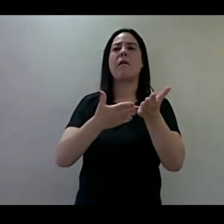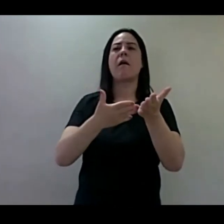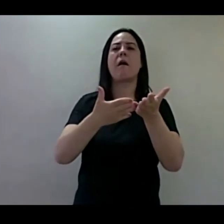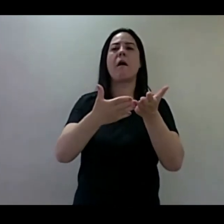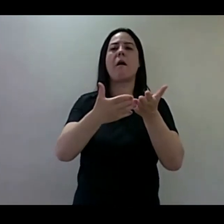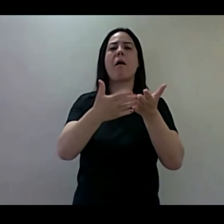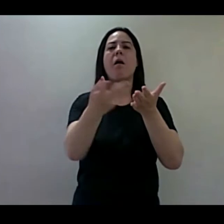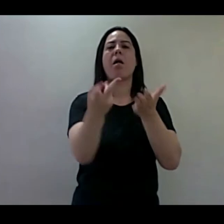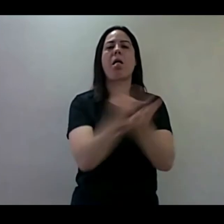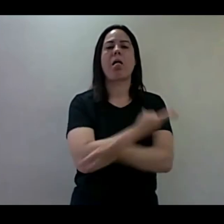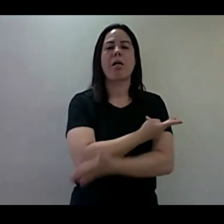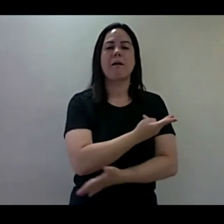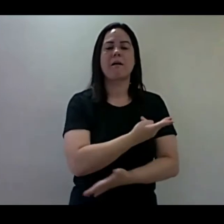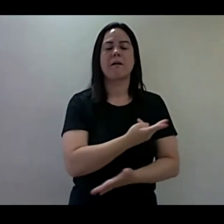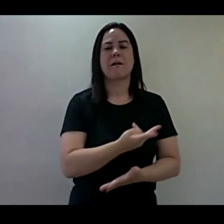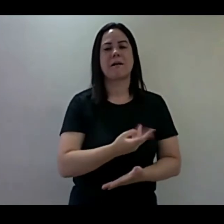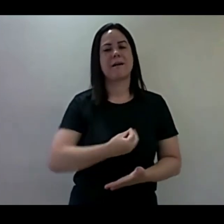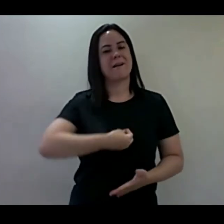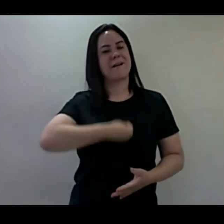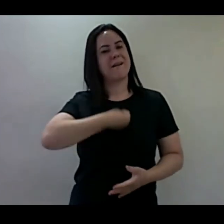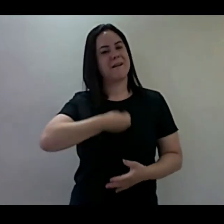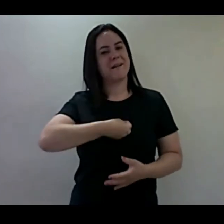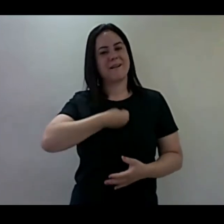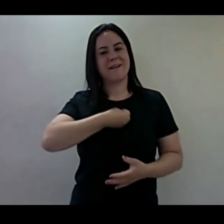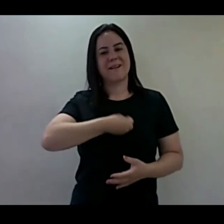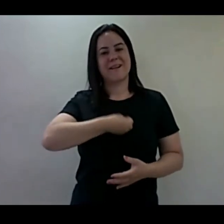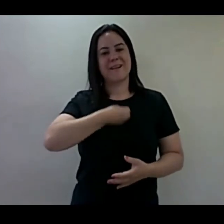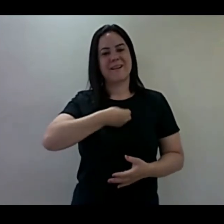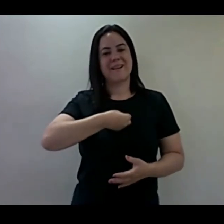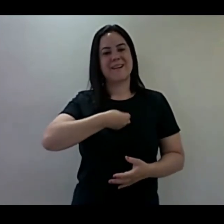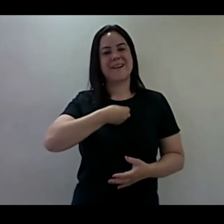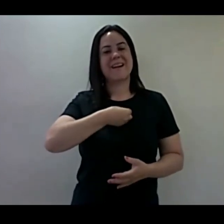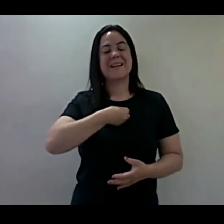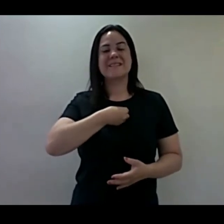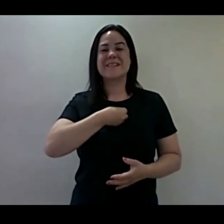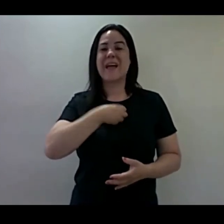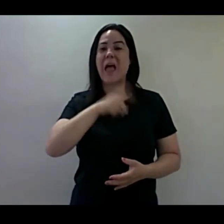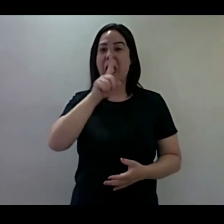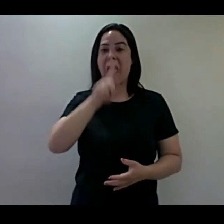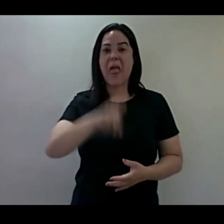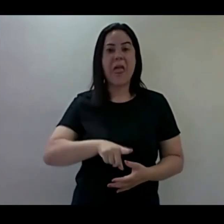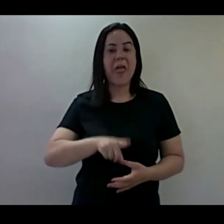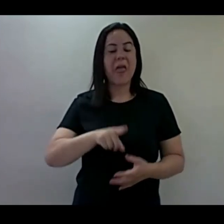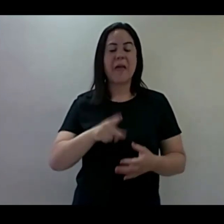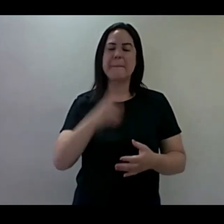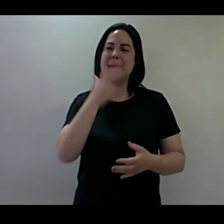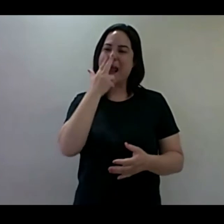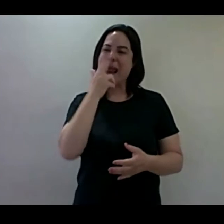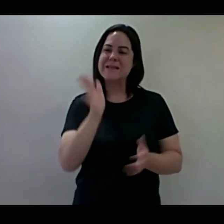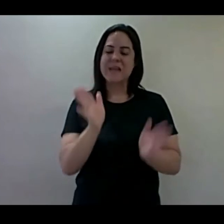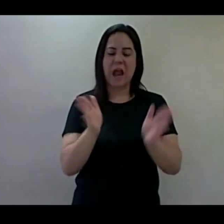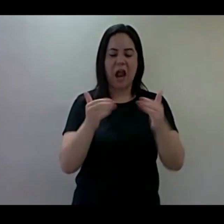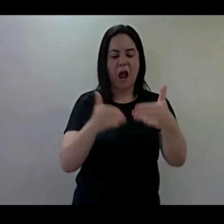A vida é uma caixinha de surpresa. De repente, tudo